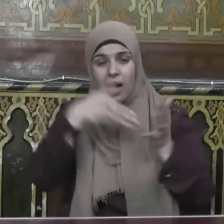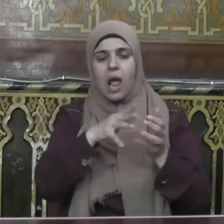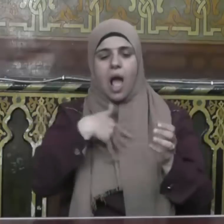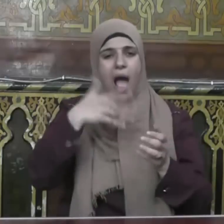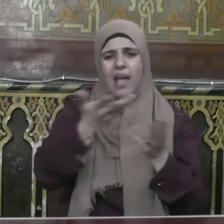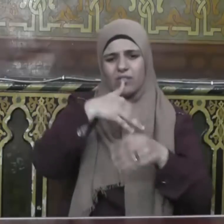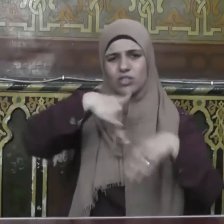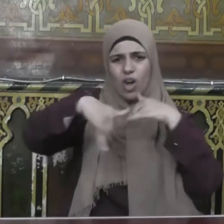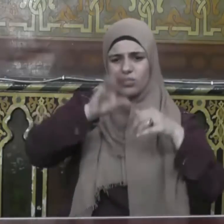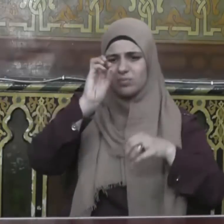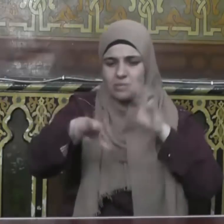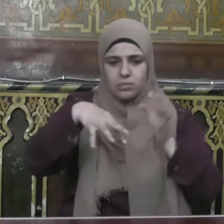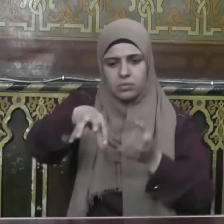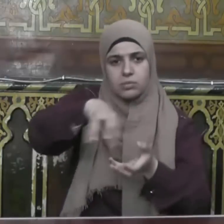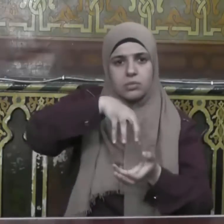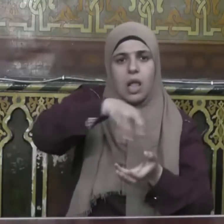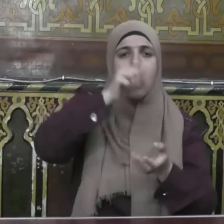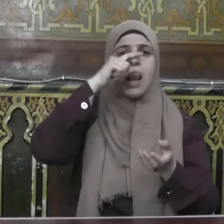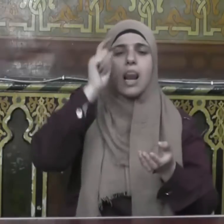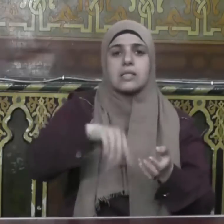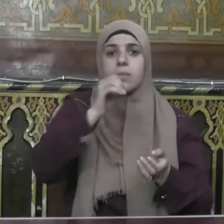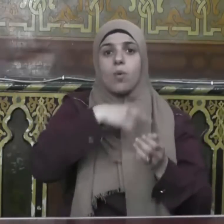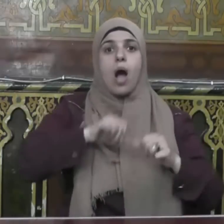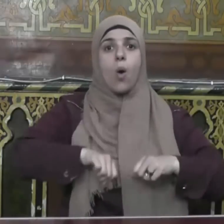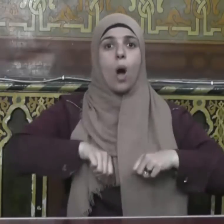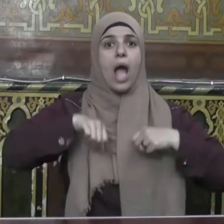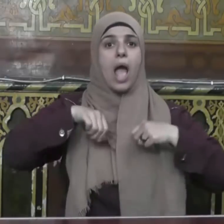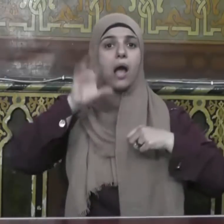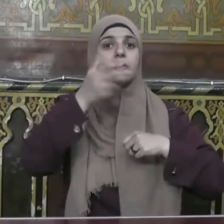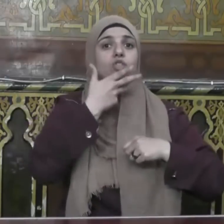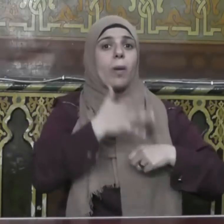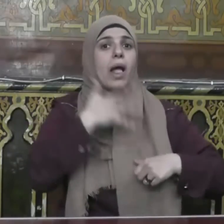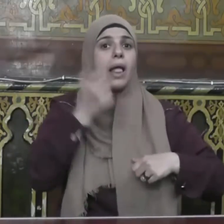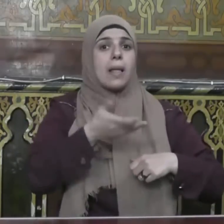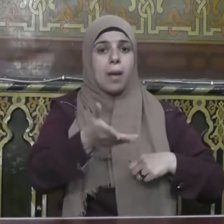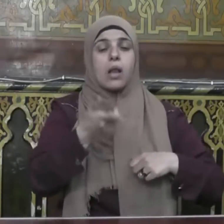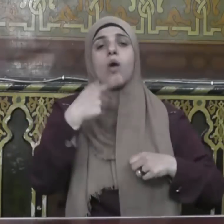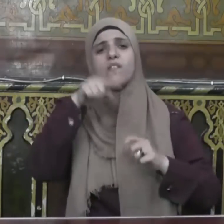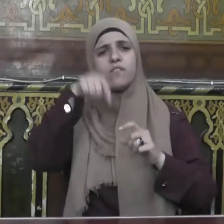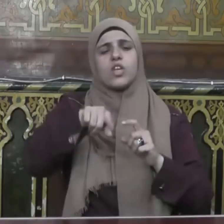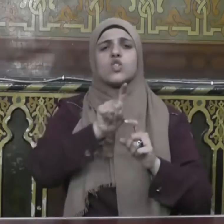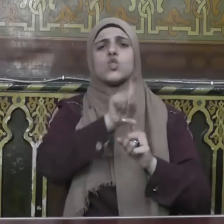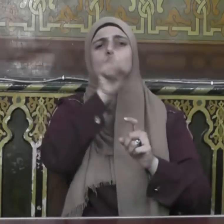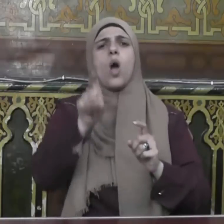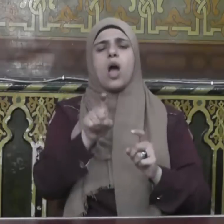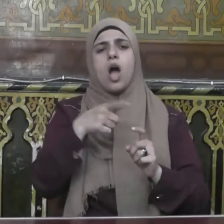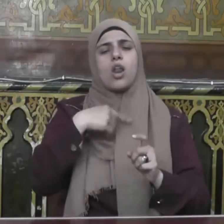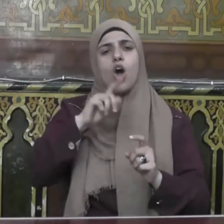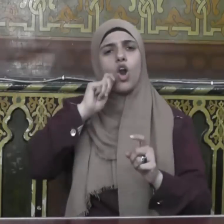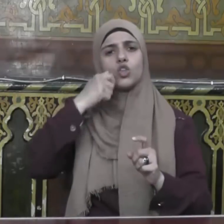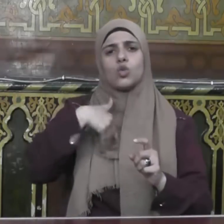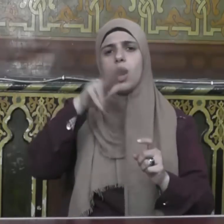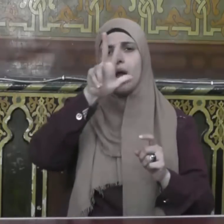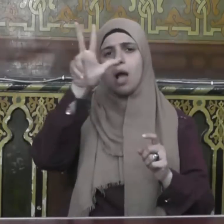والحياء شعبة من الإيمان ولما سأل رجل الحسن البصري رضي الله عنه